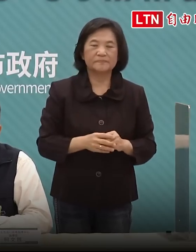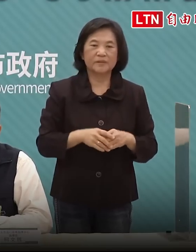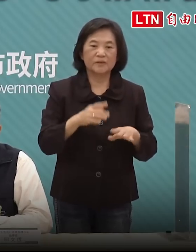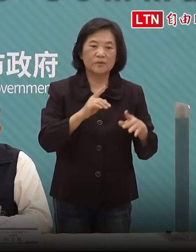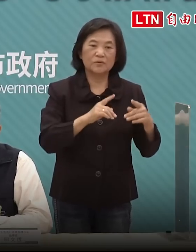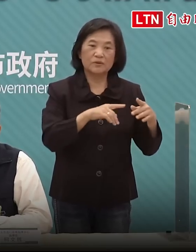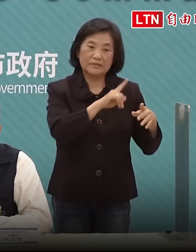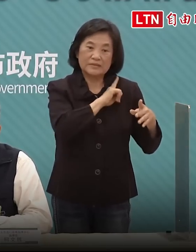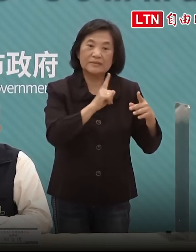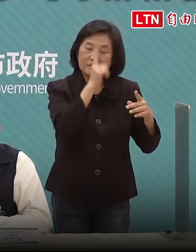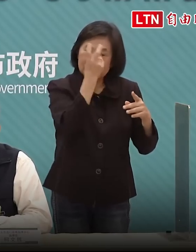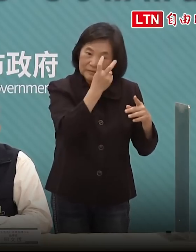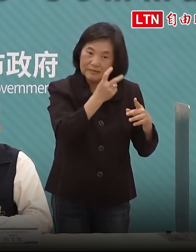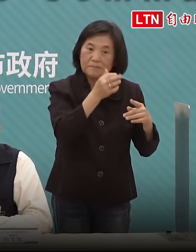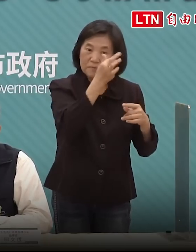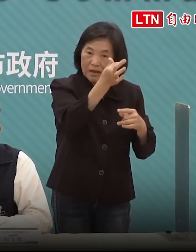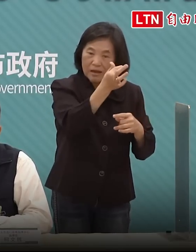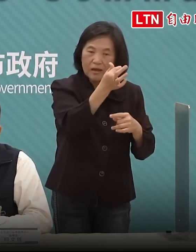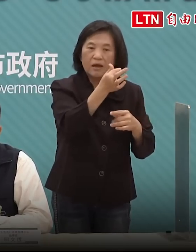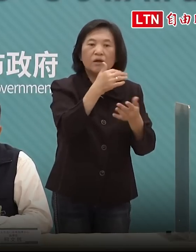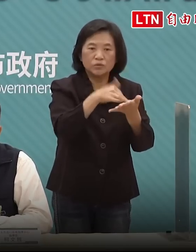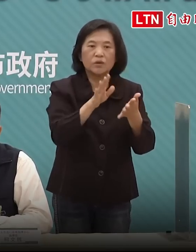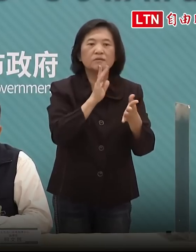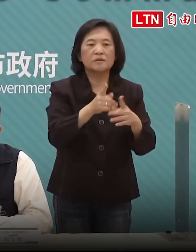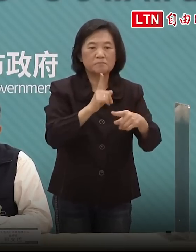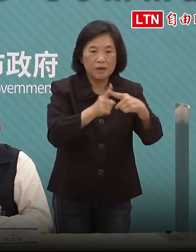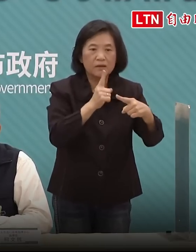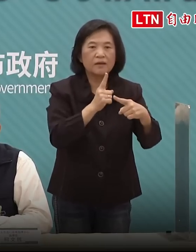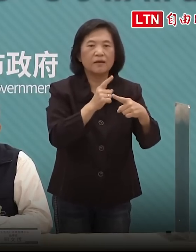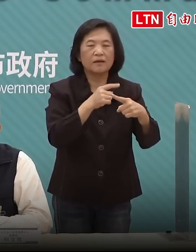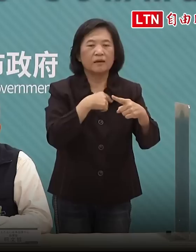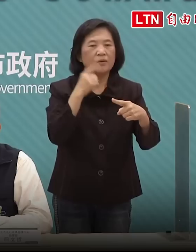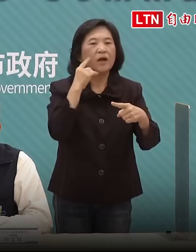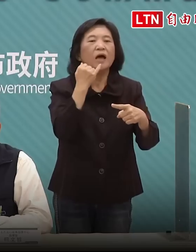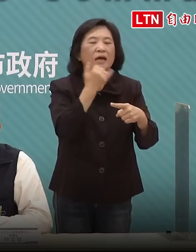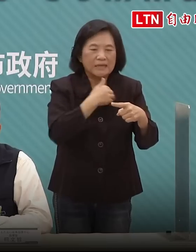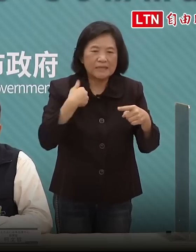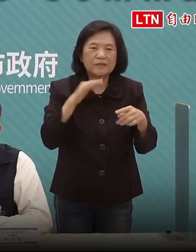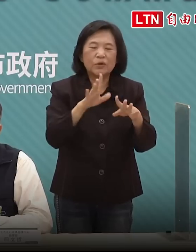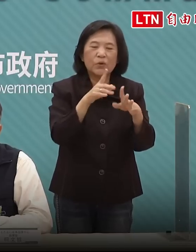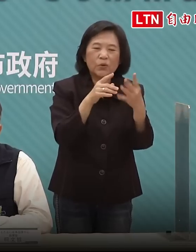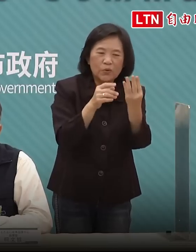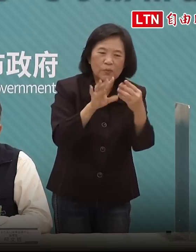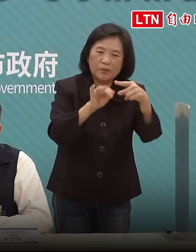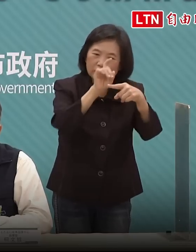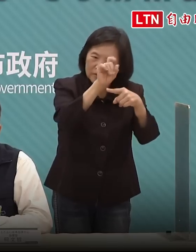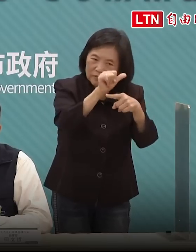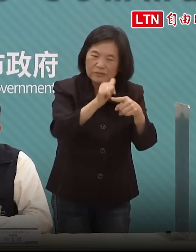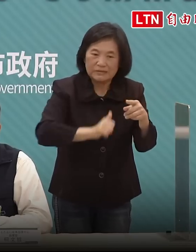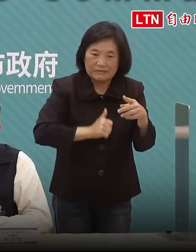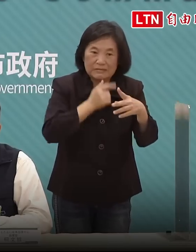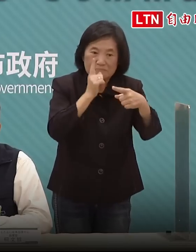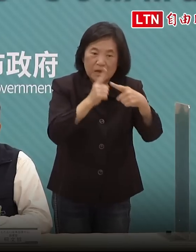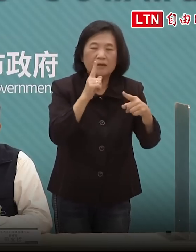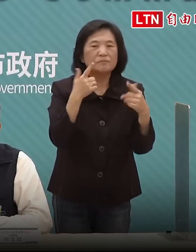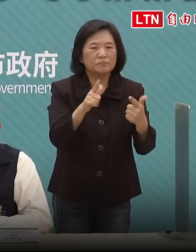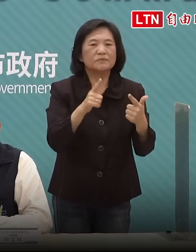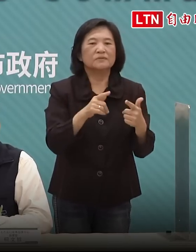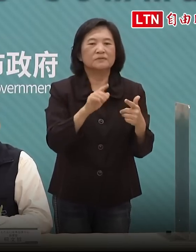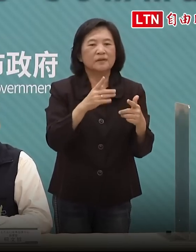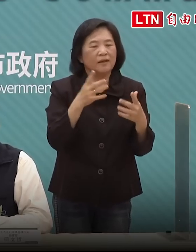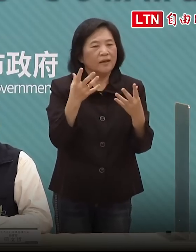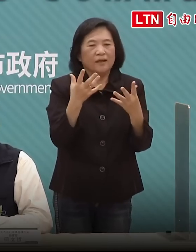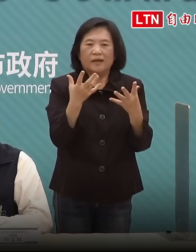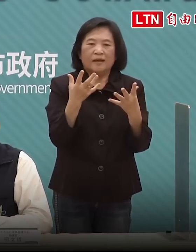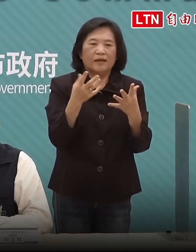快篩癢就當作臨床診斷來做我們會湊殺15%15%也許他真的不是有病